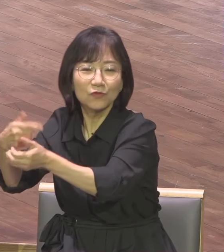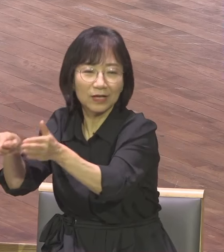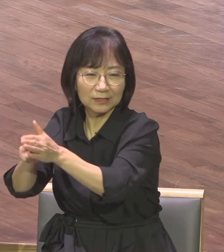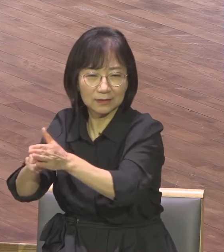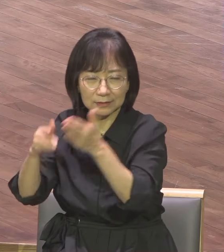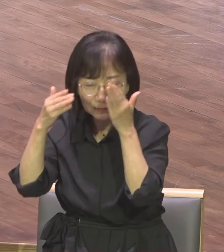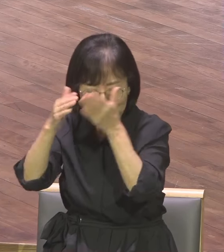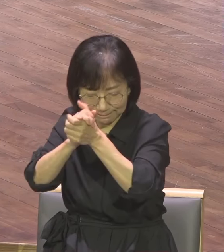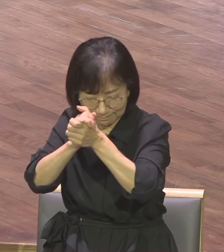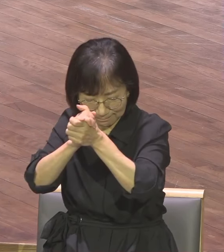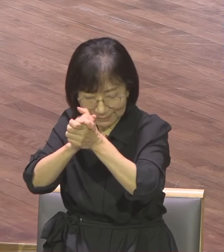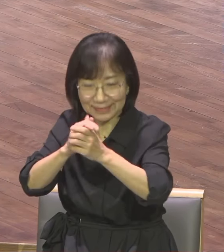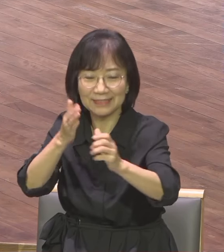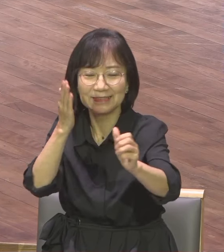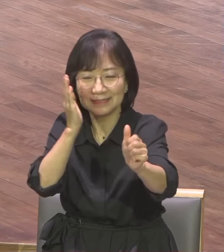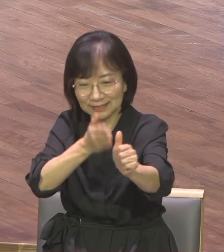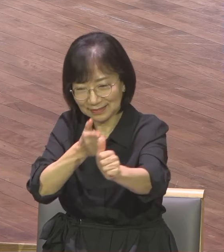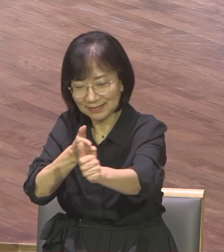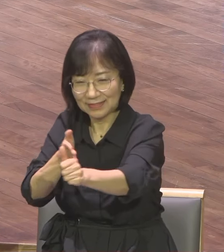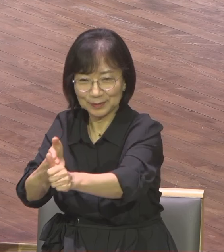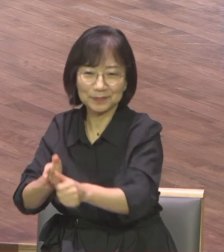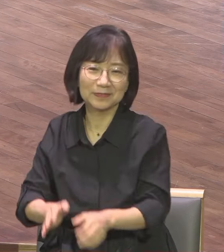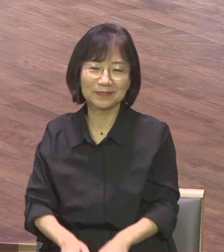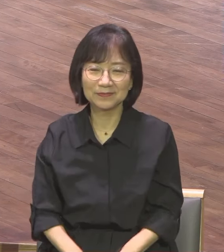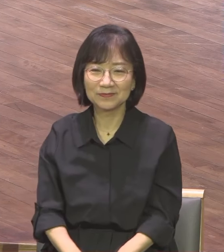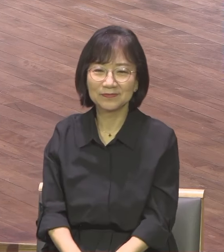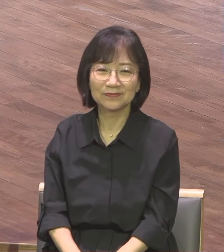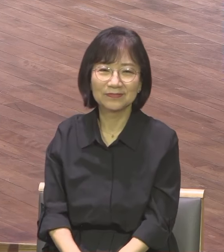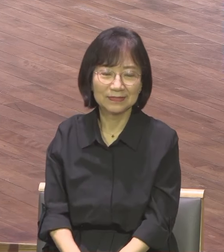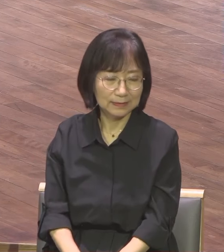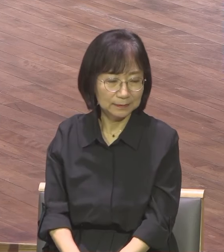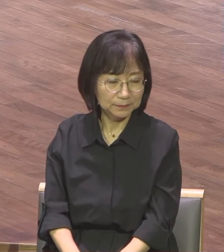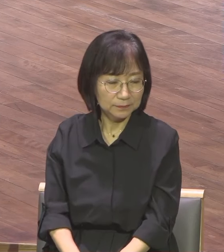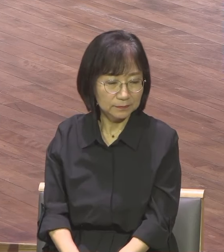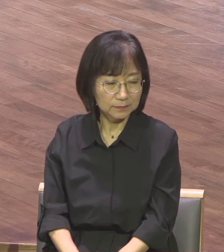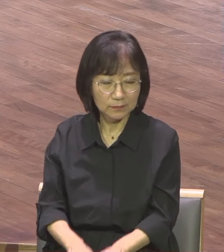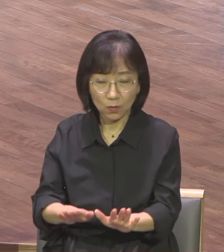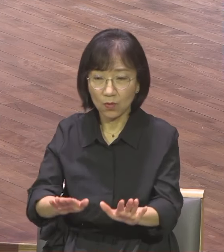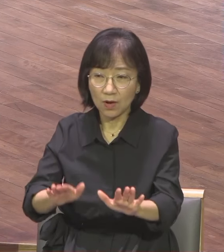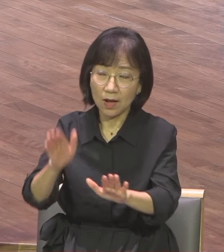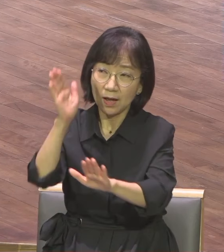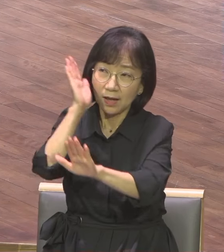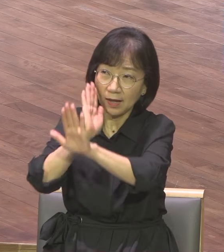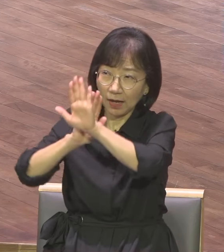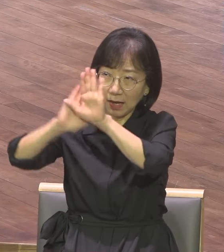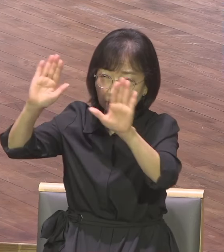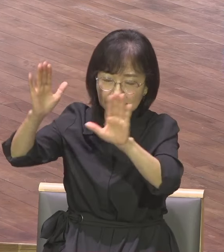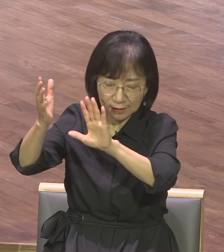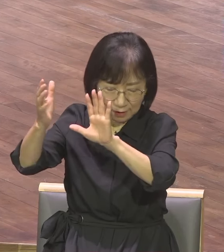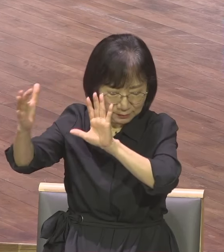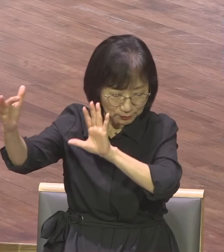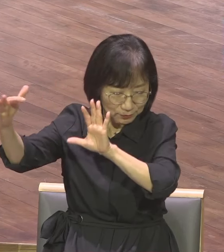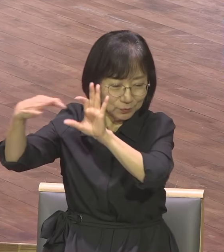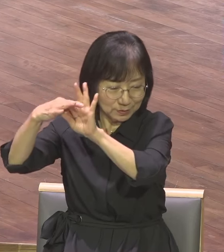주시기를 바라겠습니다 오늘 하늘에 속한 모든 신령한 복이란 제목으로 말씀을 증거하겠습니다